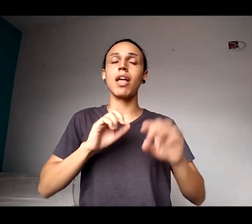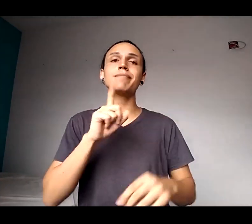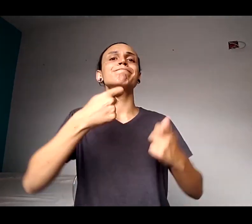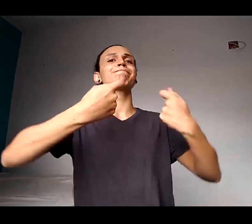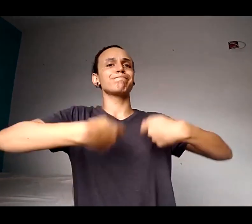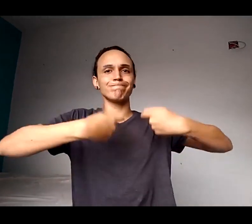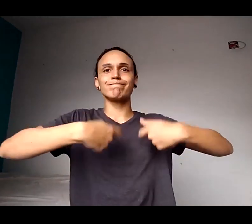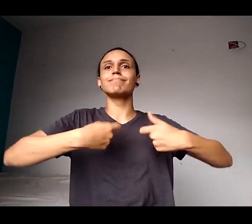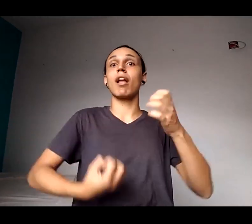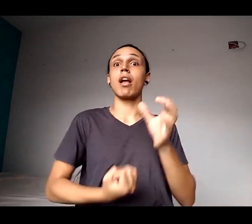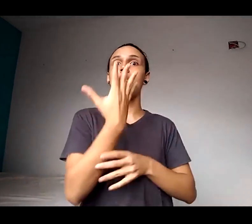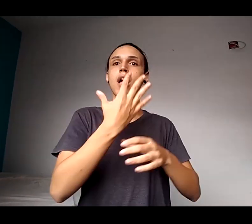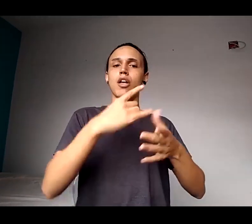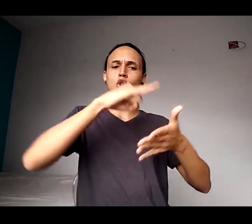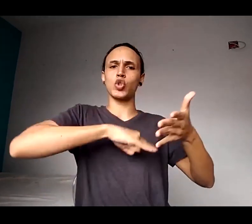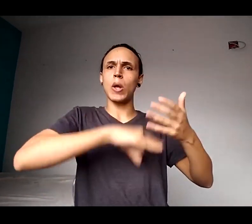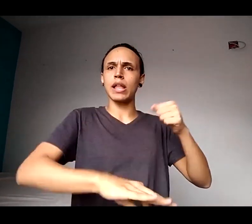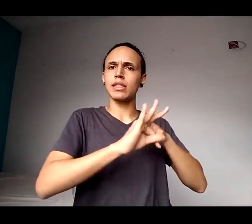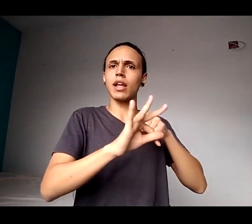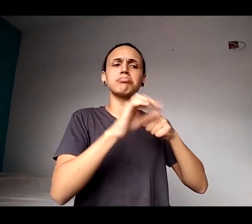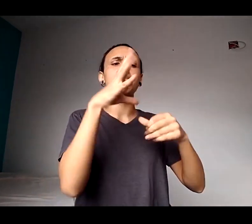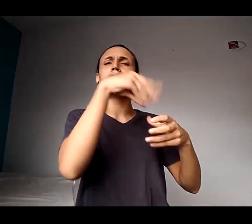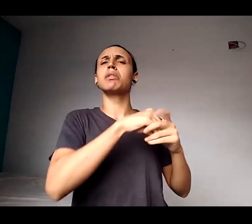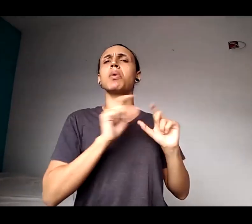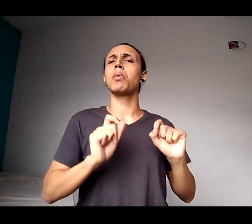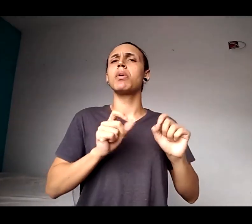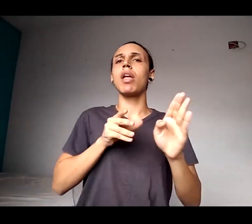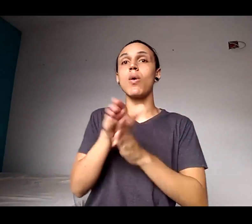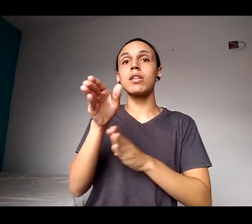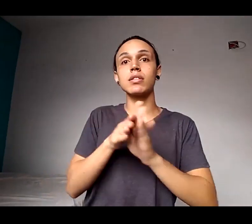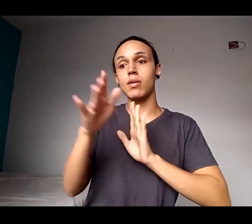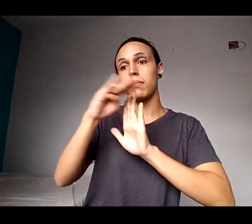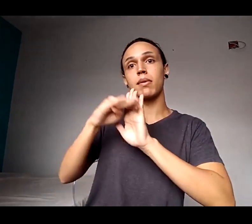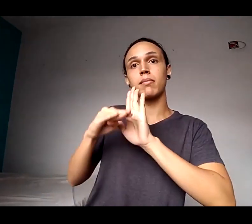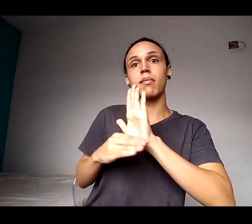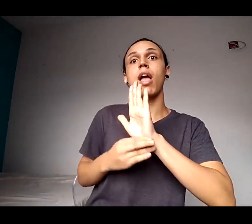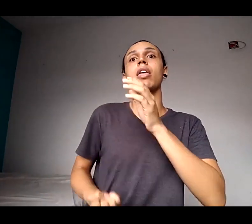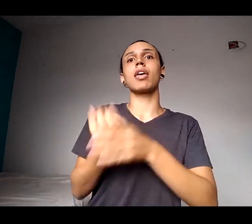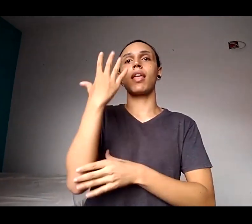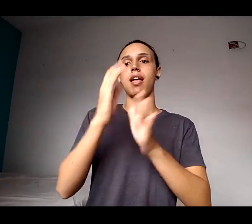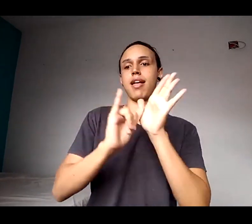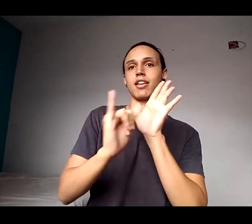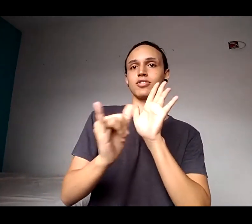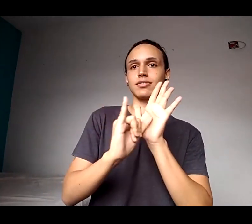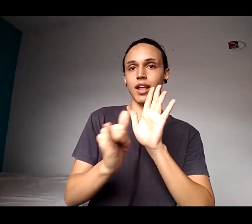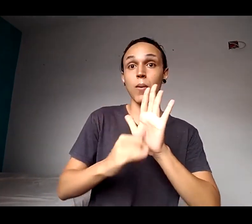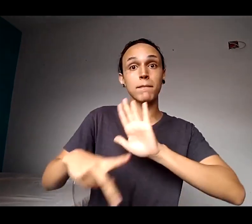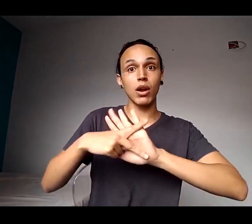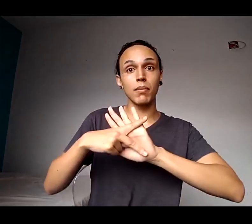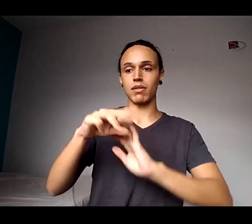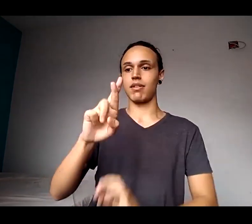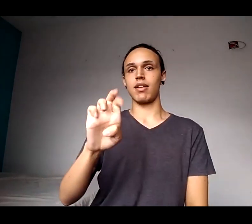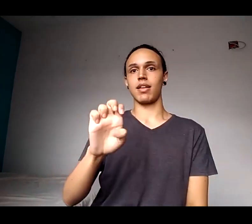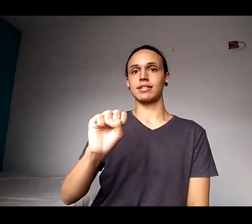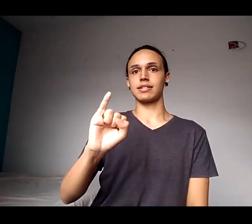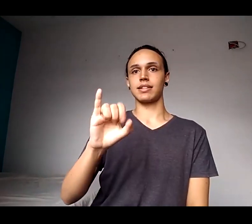técnica com orientações para a elaboração dos editais das nossas residências no que se refere às ações afirmativas. E, de